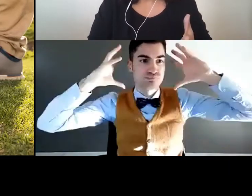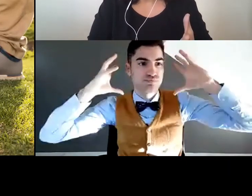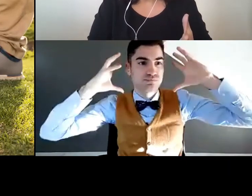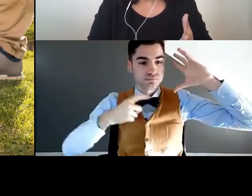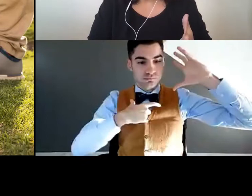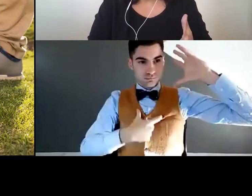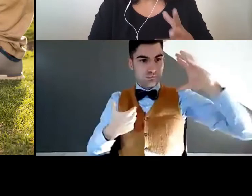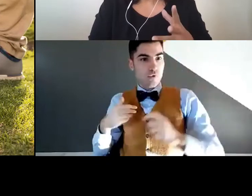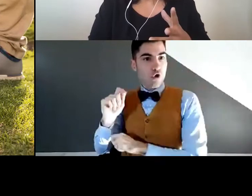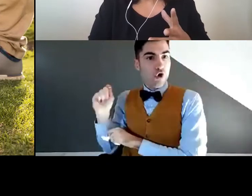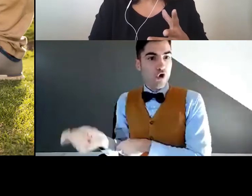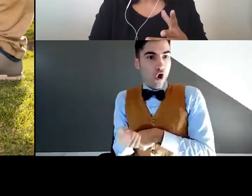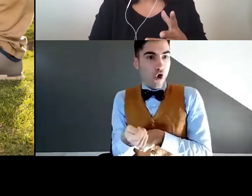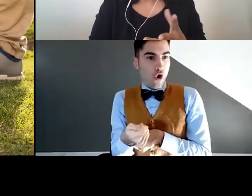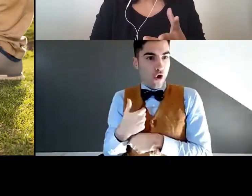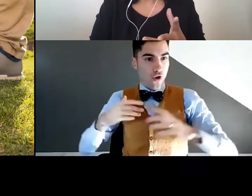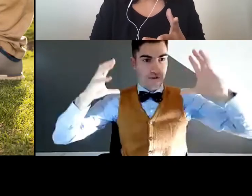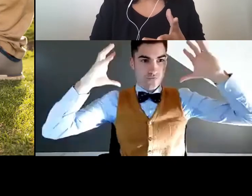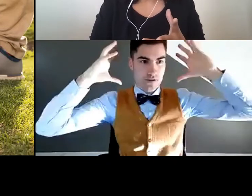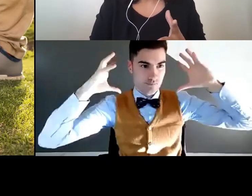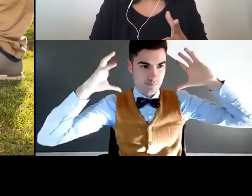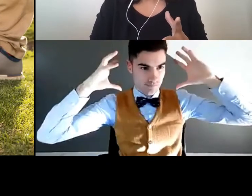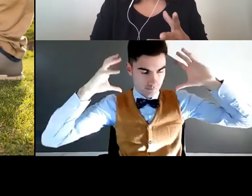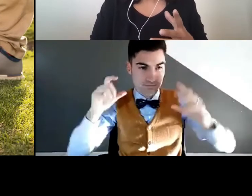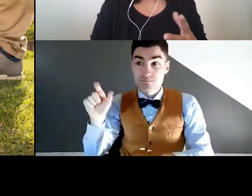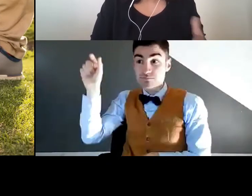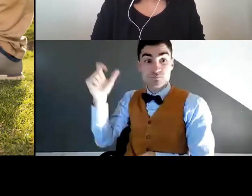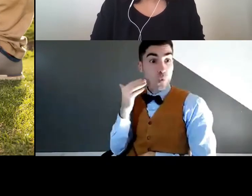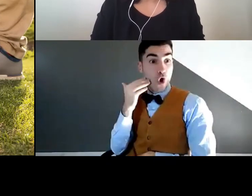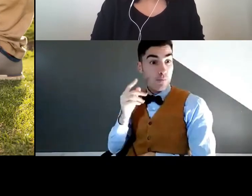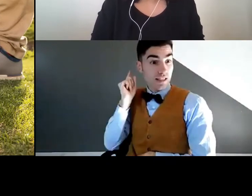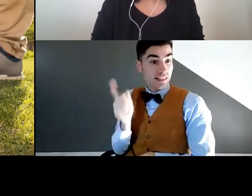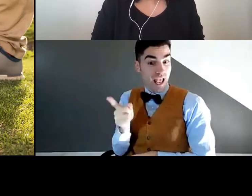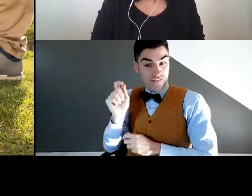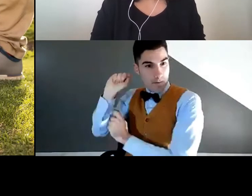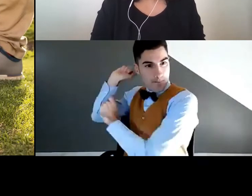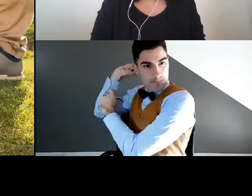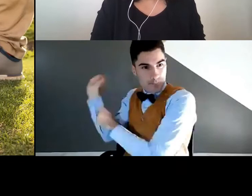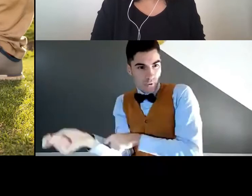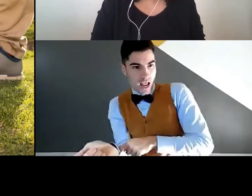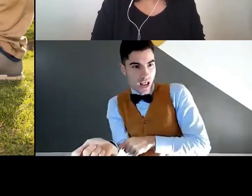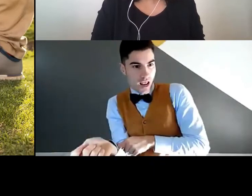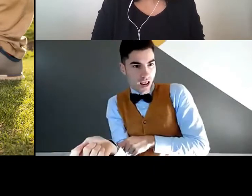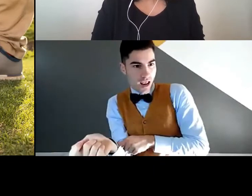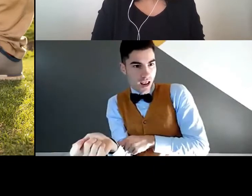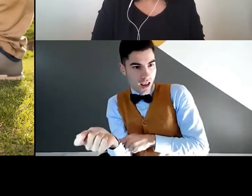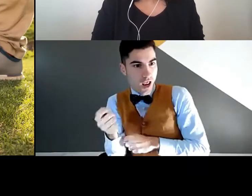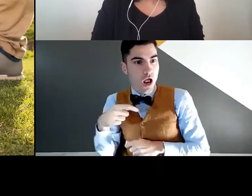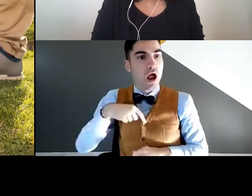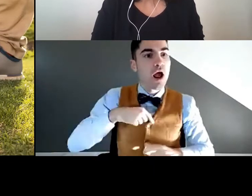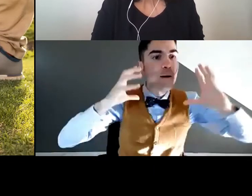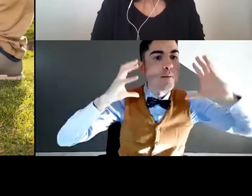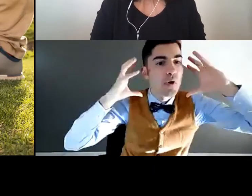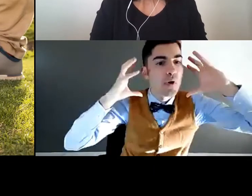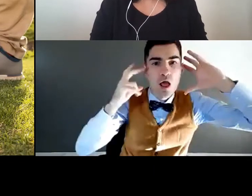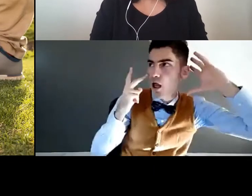vorrei spiegarvelo. C'è una palla. Io sono la palla da golf e io sono anche colui che lancerà la palla con la mazza.